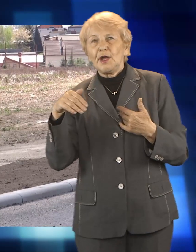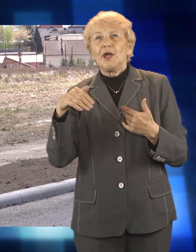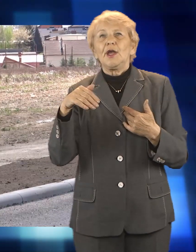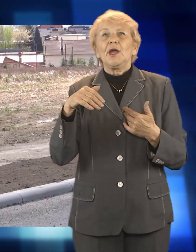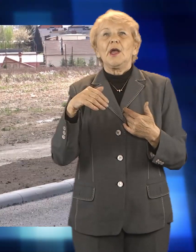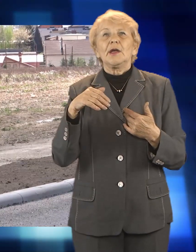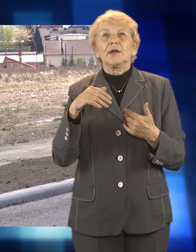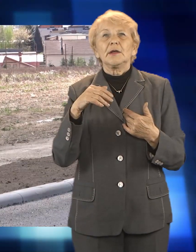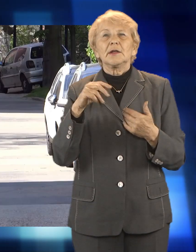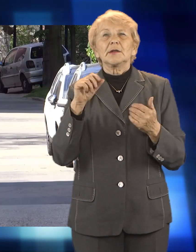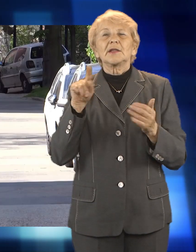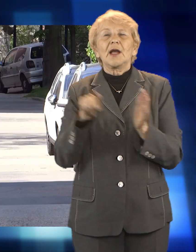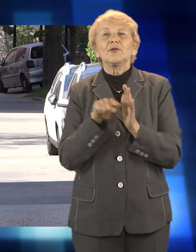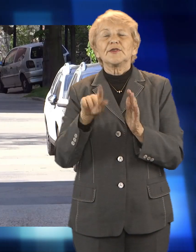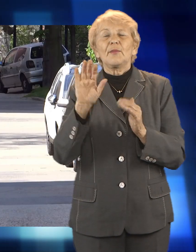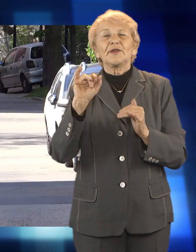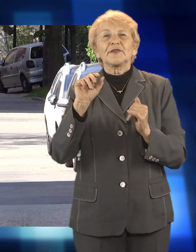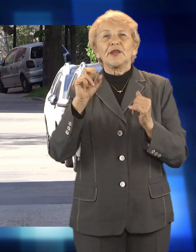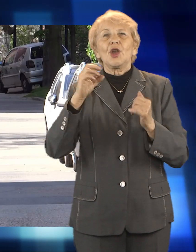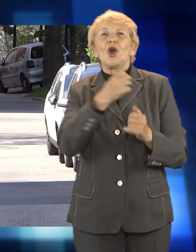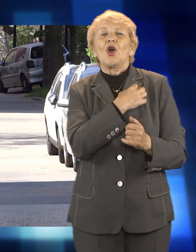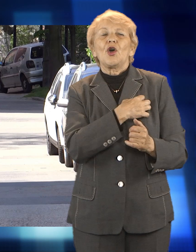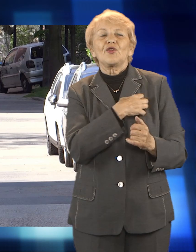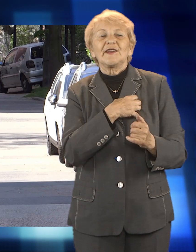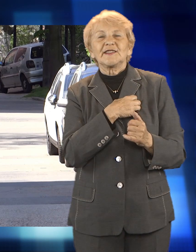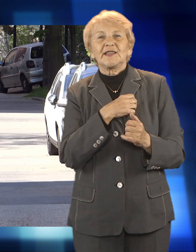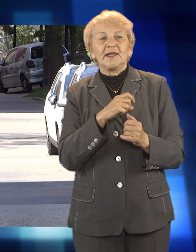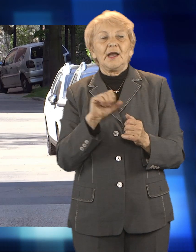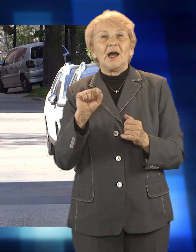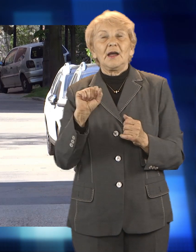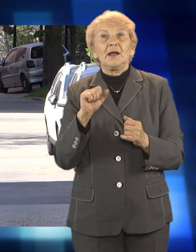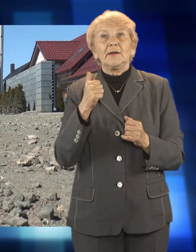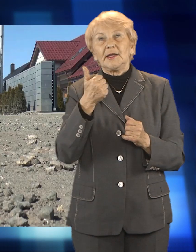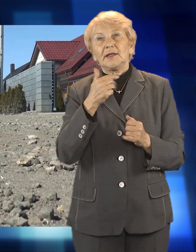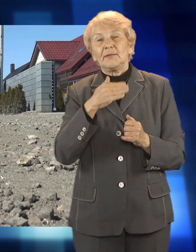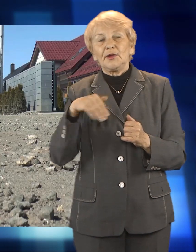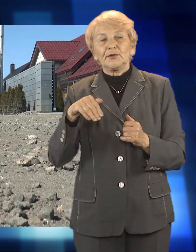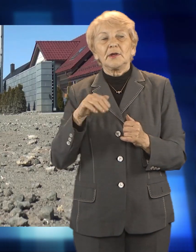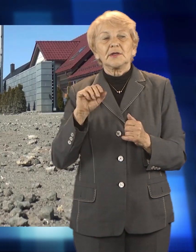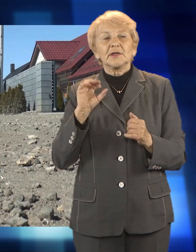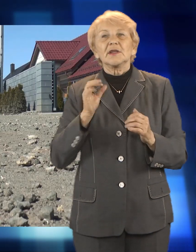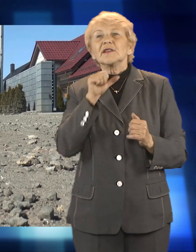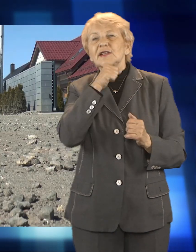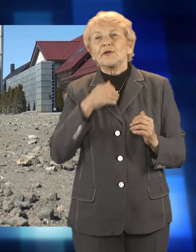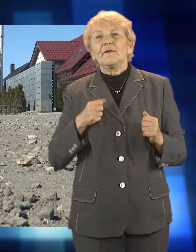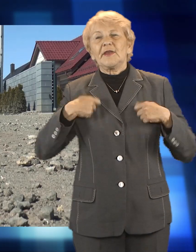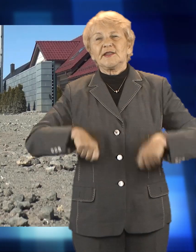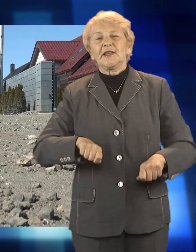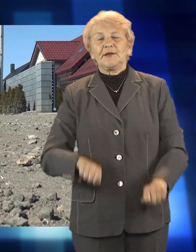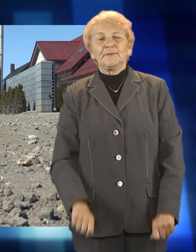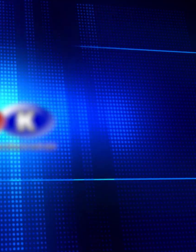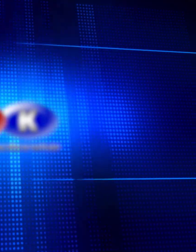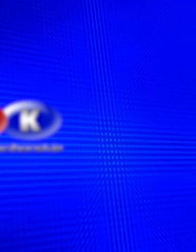ulicy Bojanowskiej i Chorwackiej oraz 1 milion 900 tysięcy na przebudowę Czarnieckiego oraz łącznika Anny i Starowiejskiej.